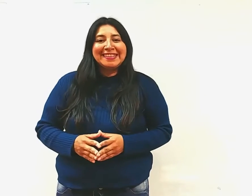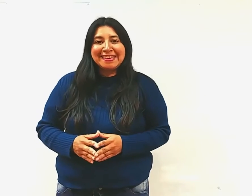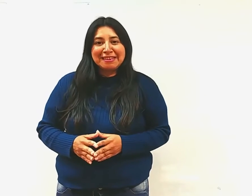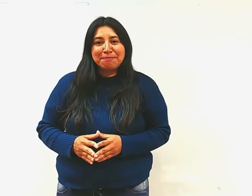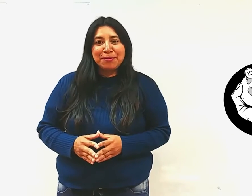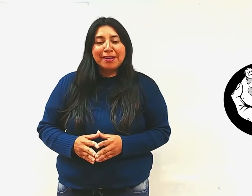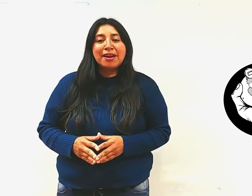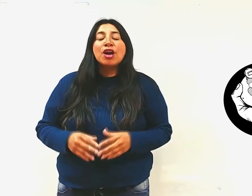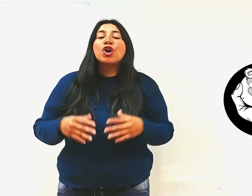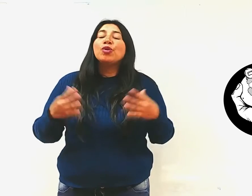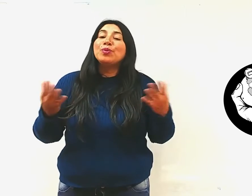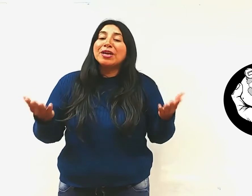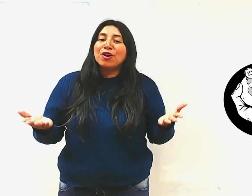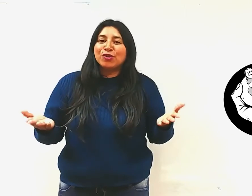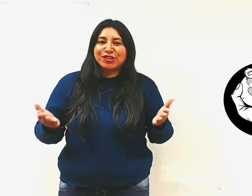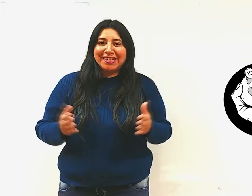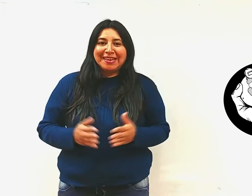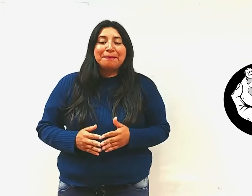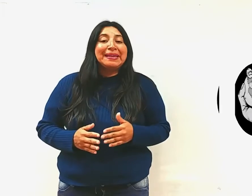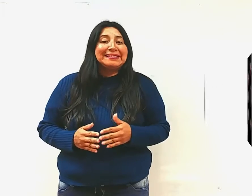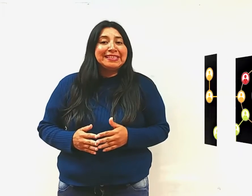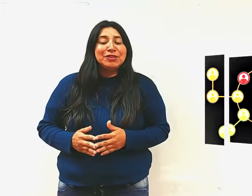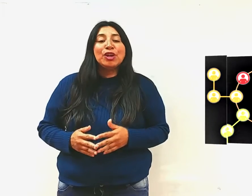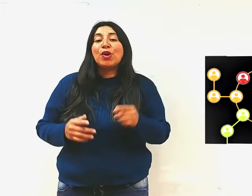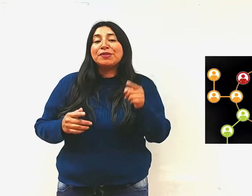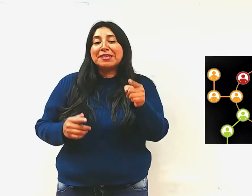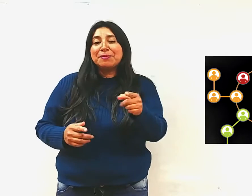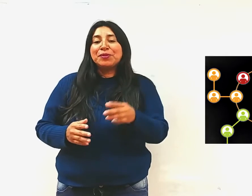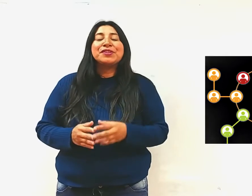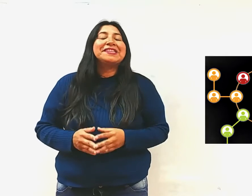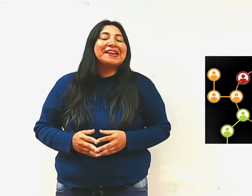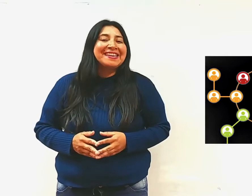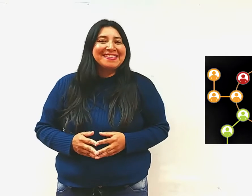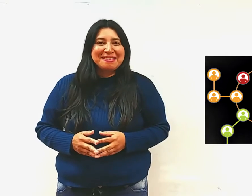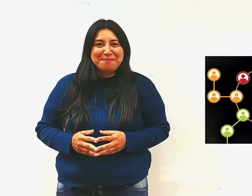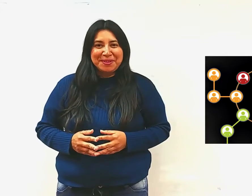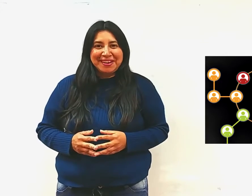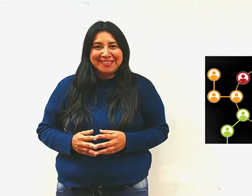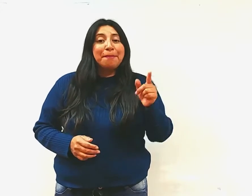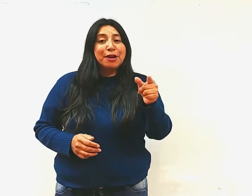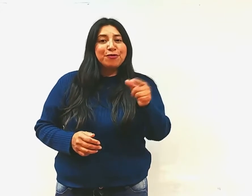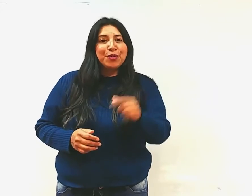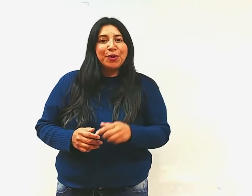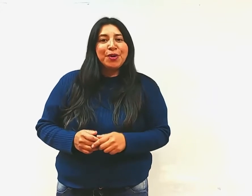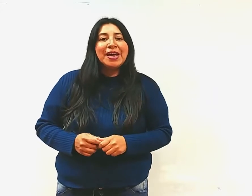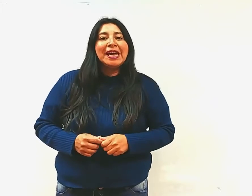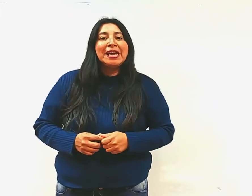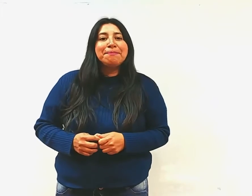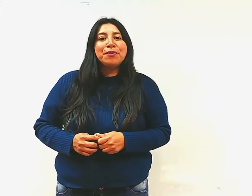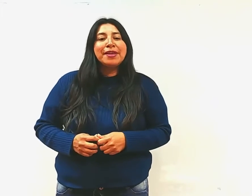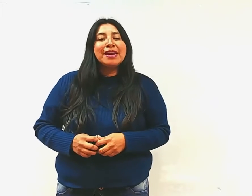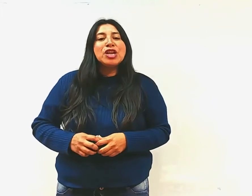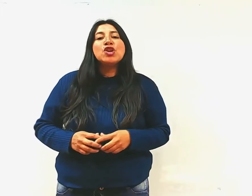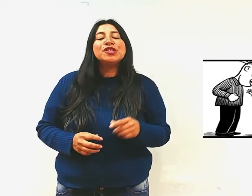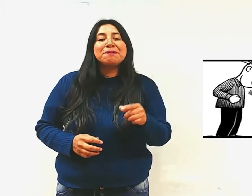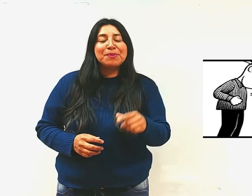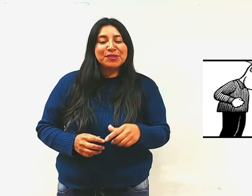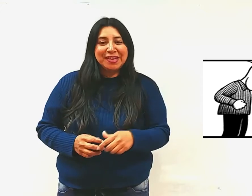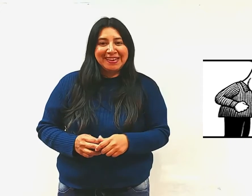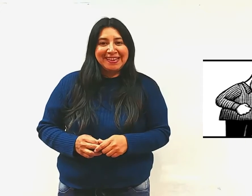idea del poder como una cosa, planteando el concepto de redes de poder. Para Foucault, el poder no se posee,